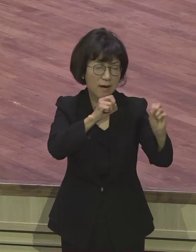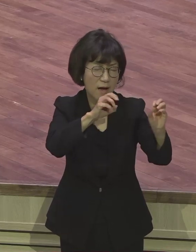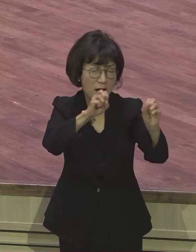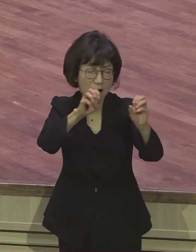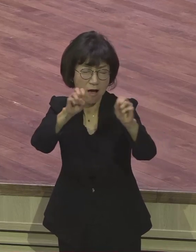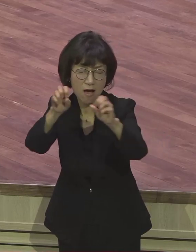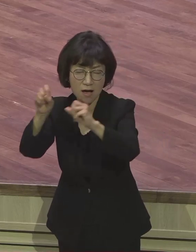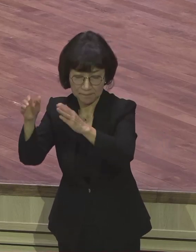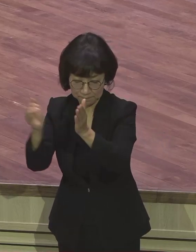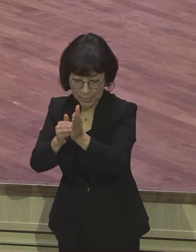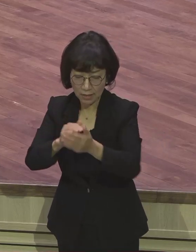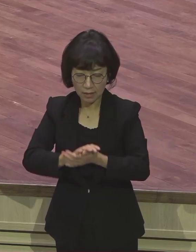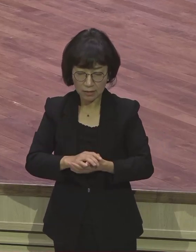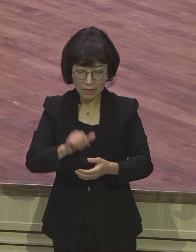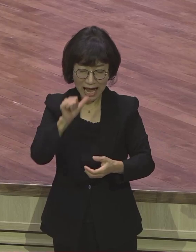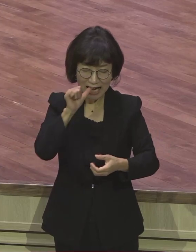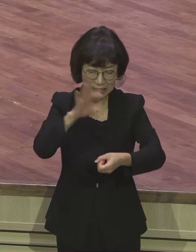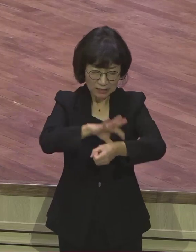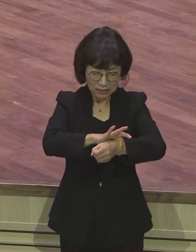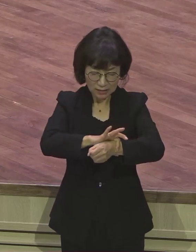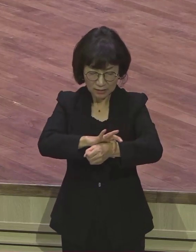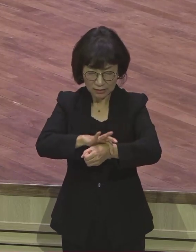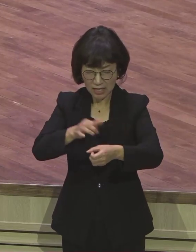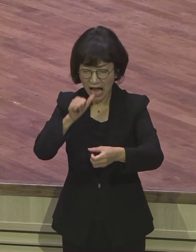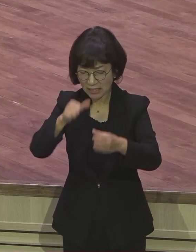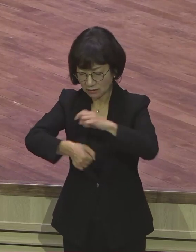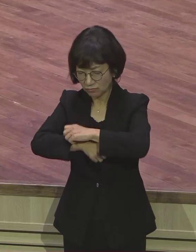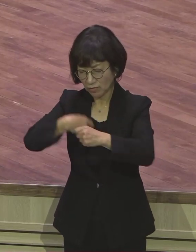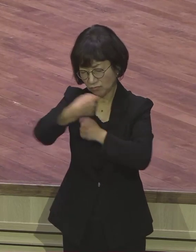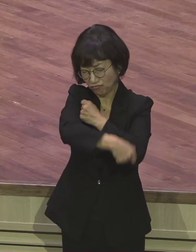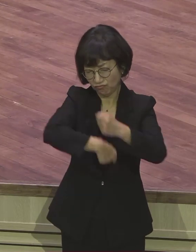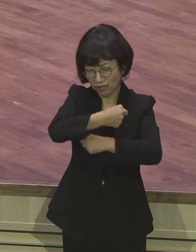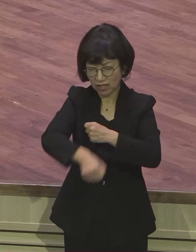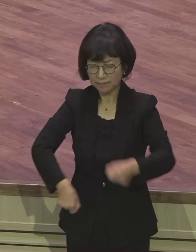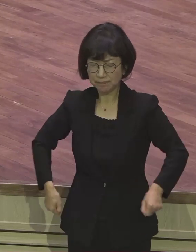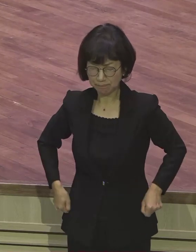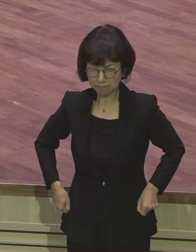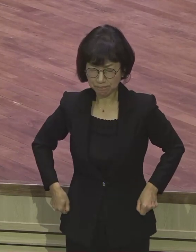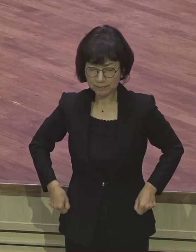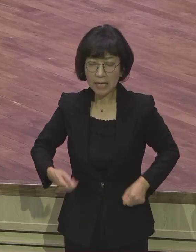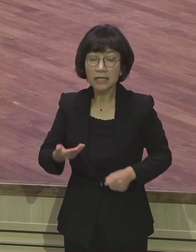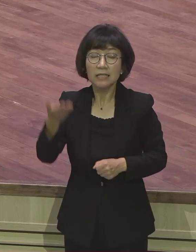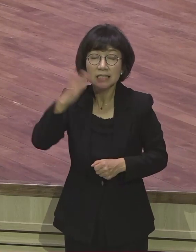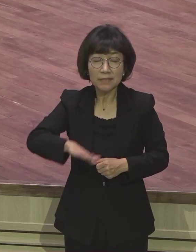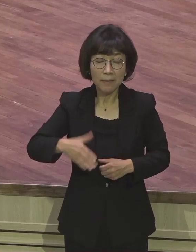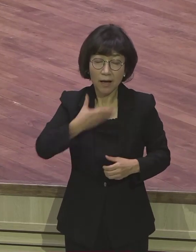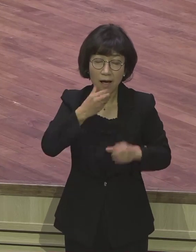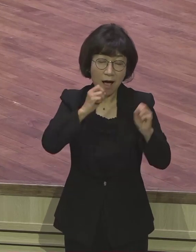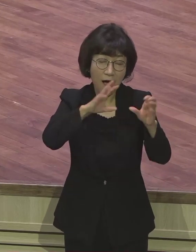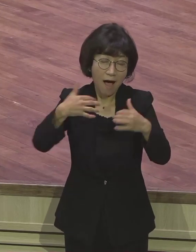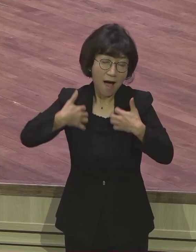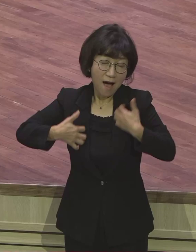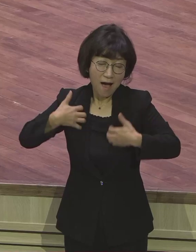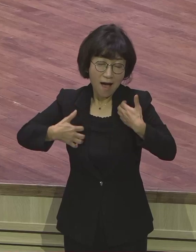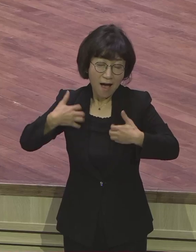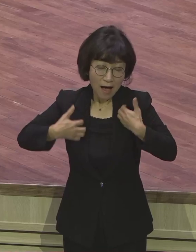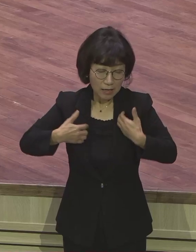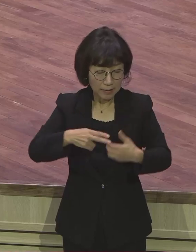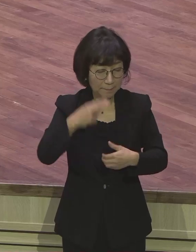차고도 내가 기뻐하고 또한 기뻐한다고 고백한 바울을 본받았어 우리 모든 환경 속에 우리가 불평하고 원망하는 건지 얼마나